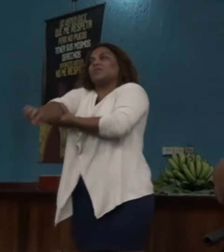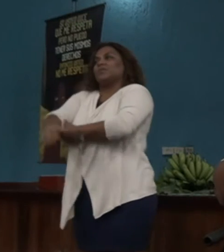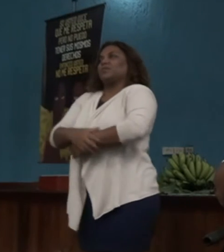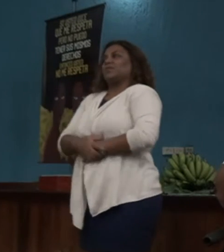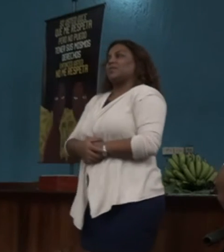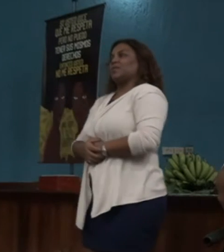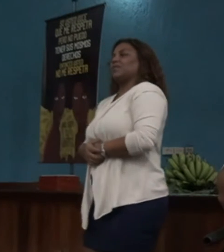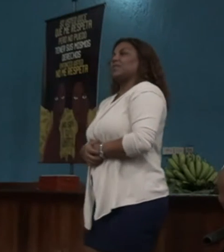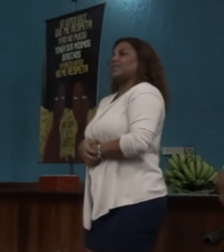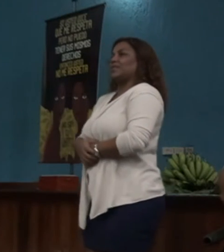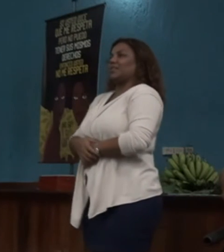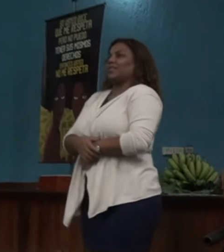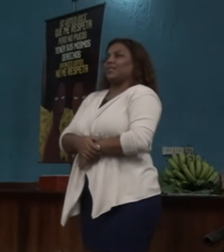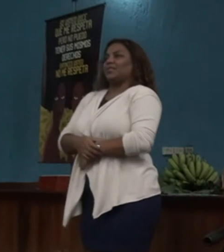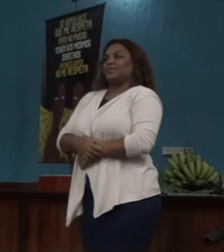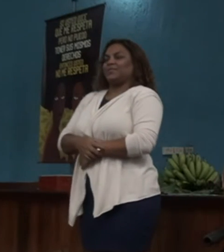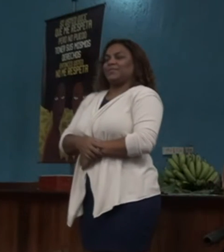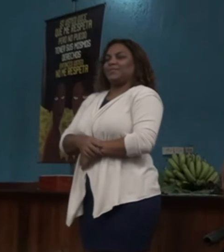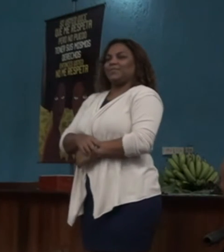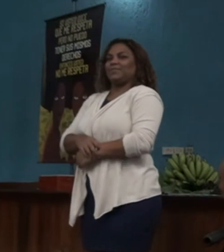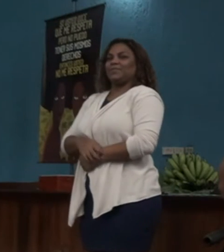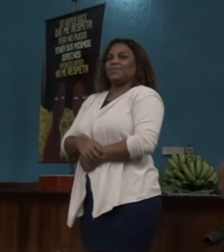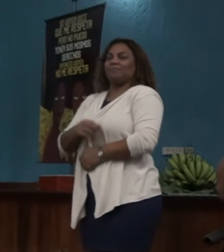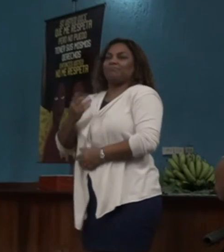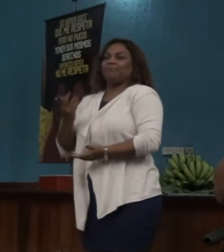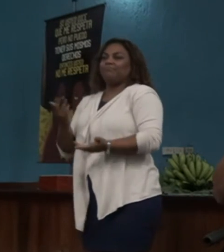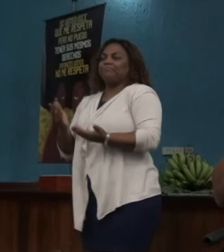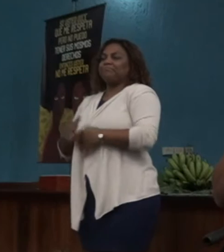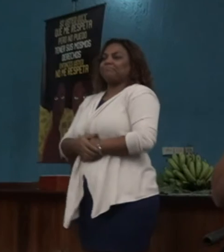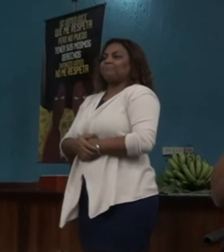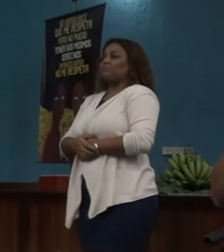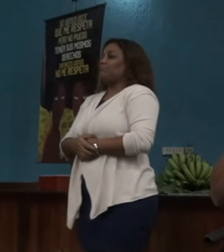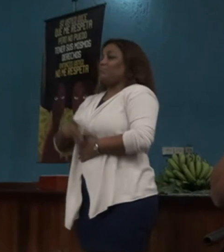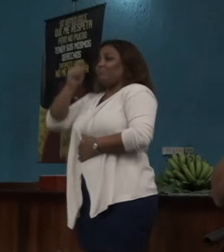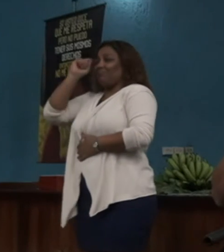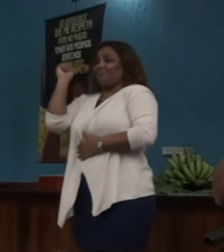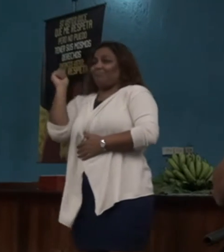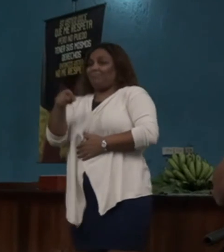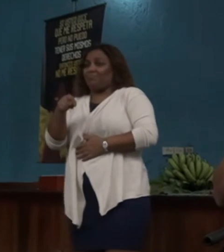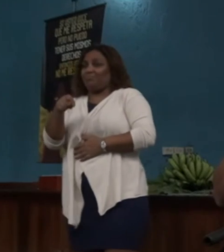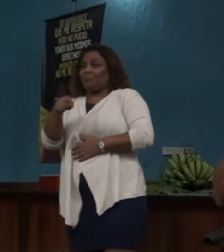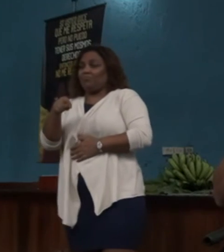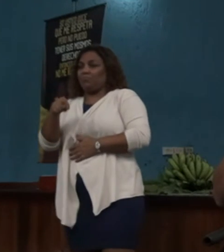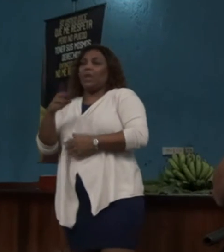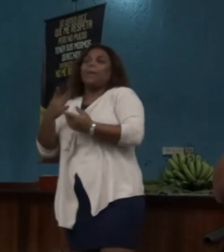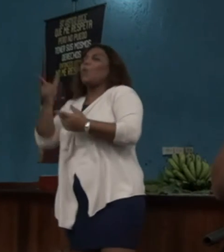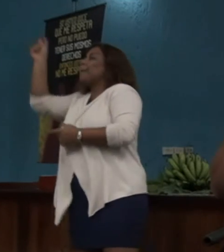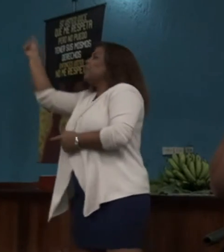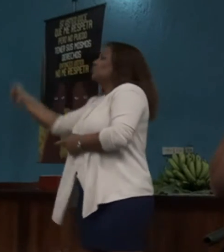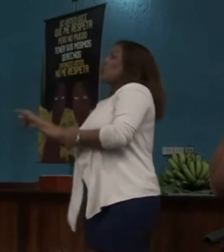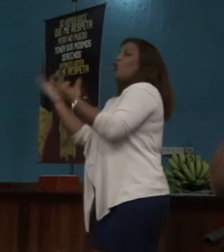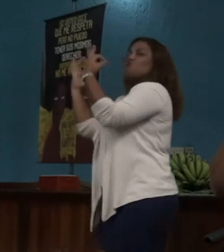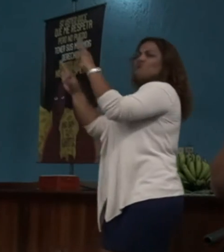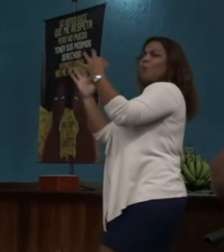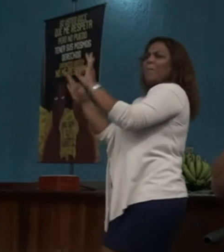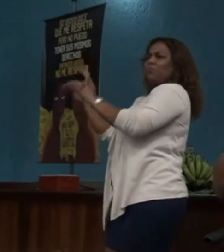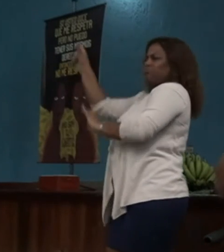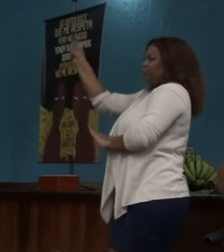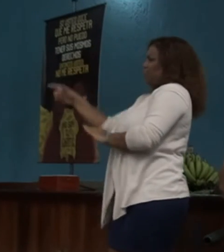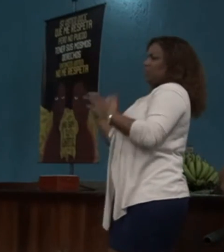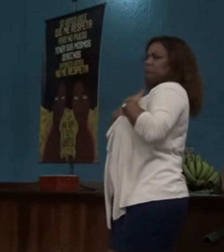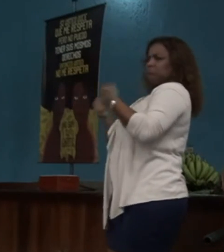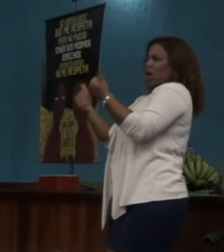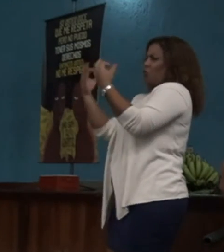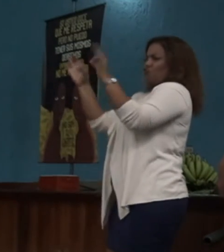Nosotros no le ponemos etiqueta a las personas que no tienen condición. Simple y